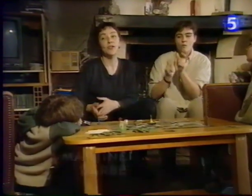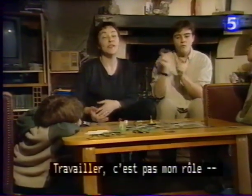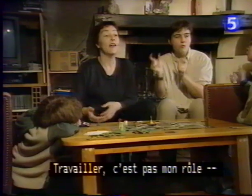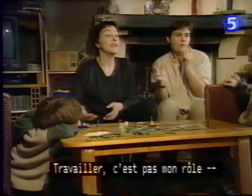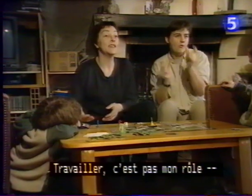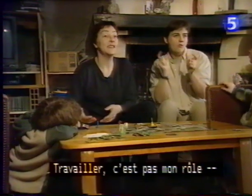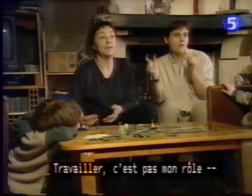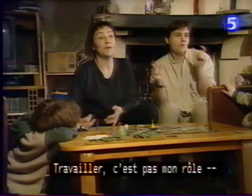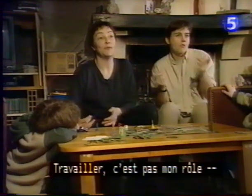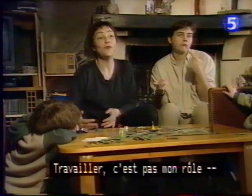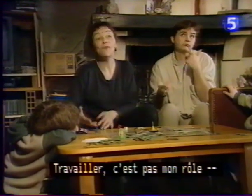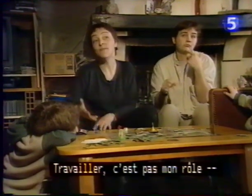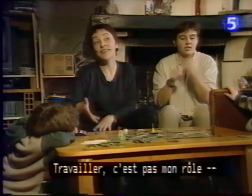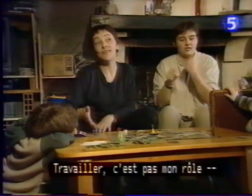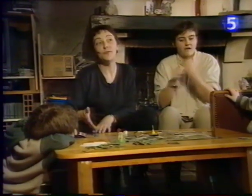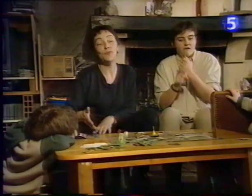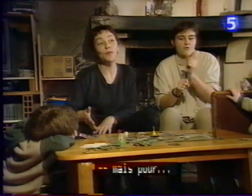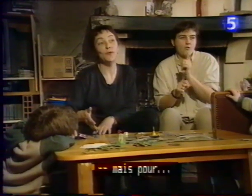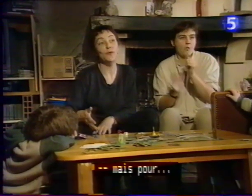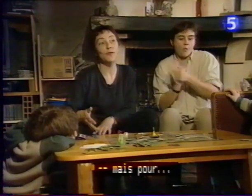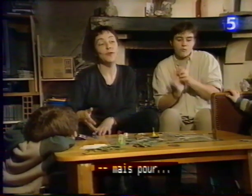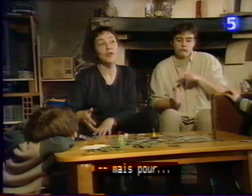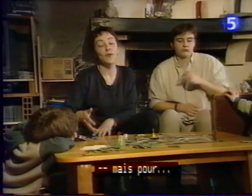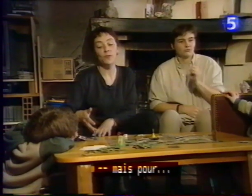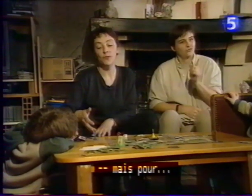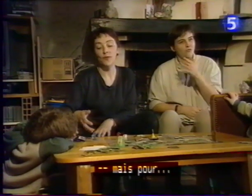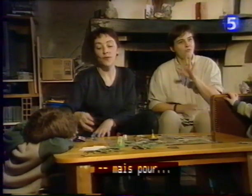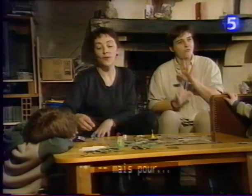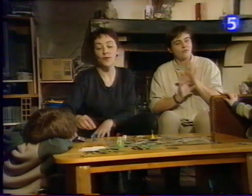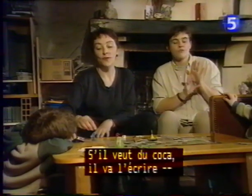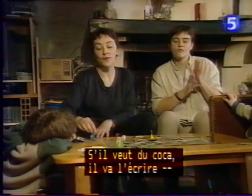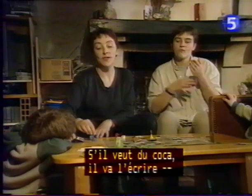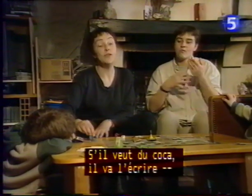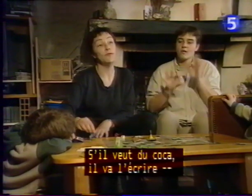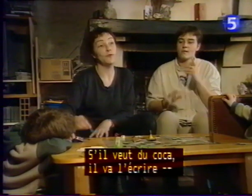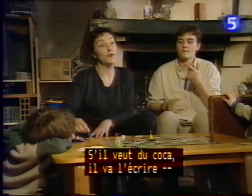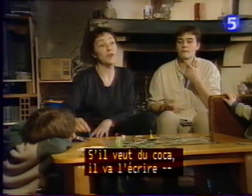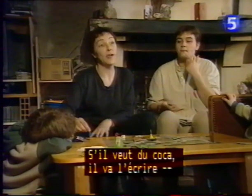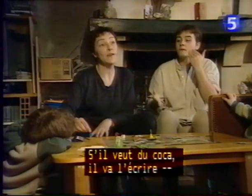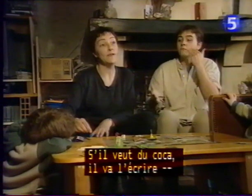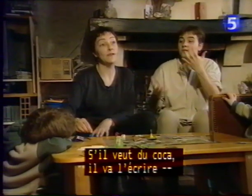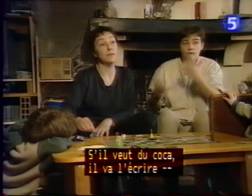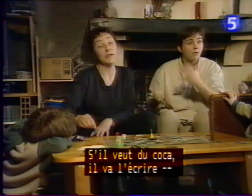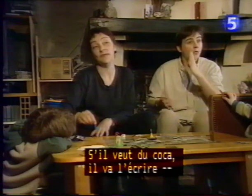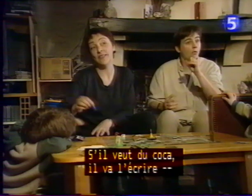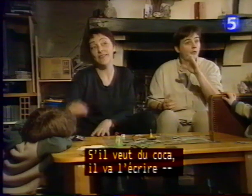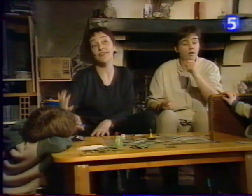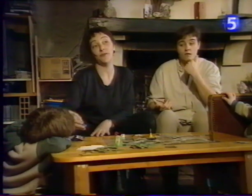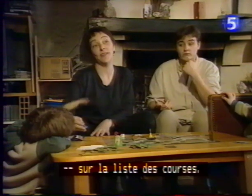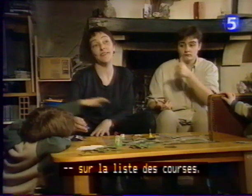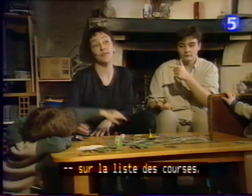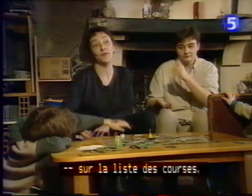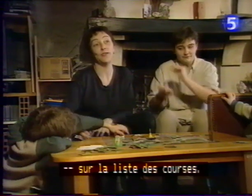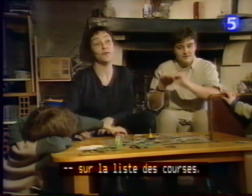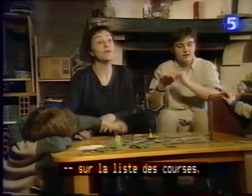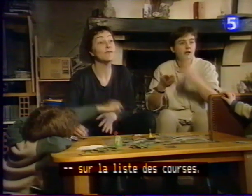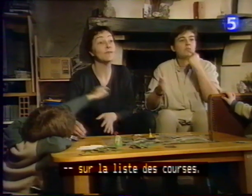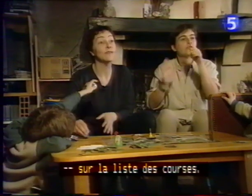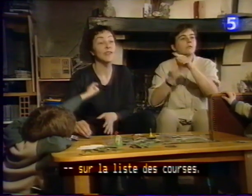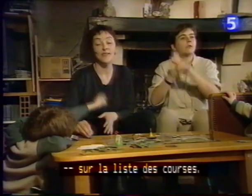Travailler, ce n pas mon rôle, mais s'il veut du coca, il va l'écrire sur la liste des courses. S'il veut